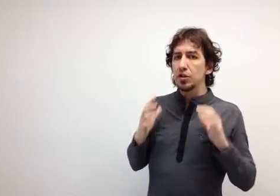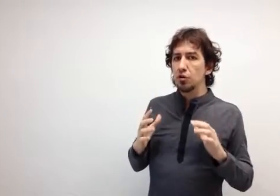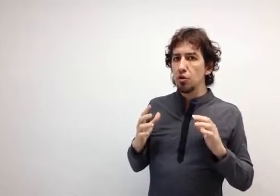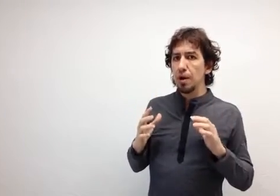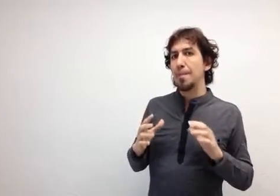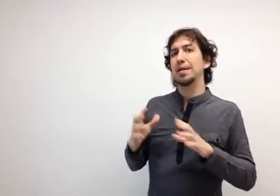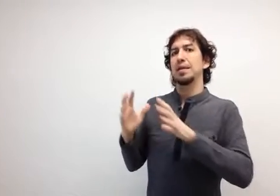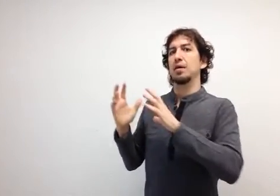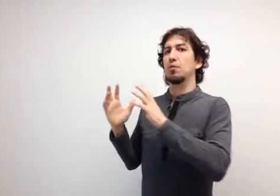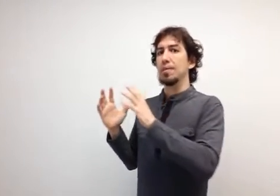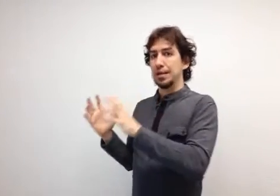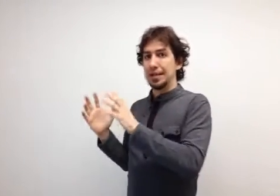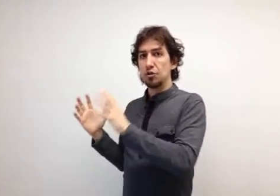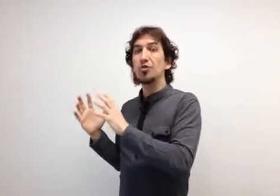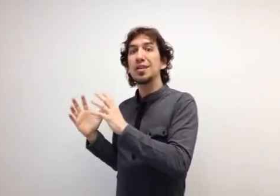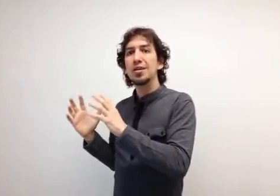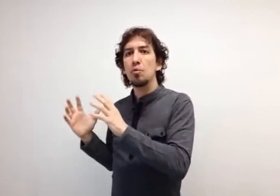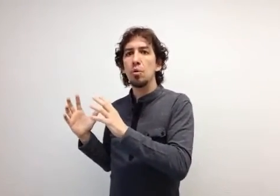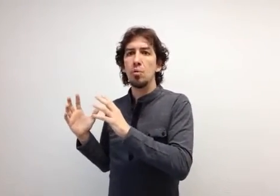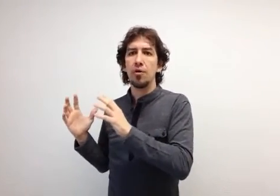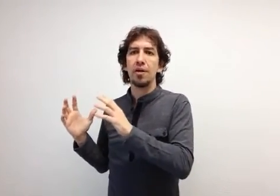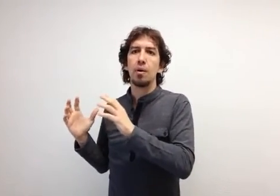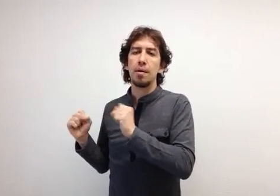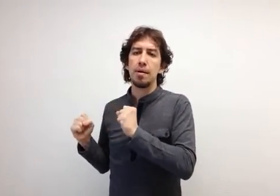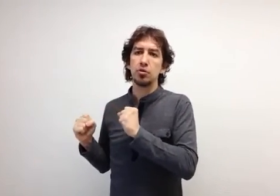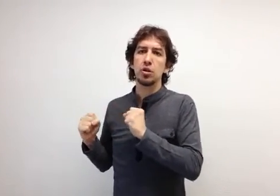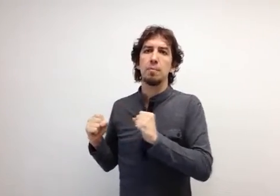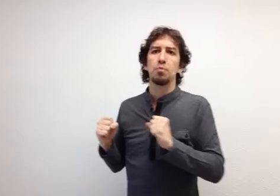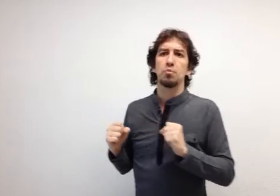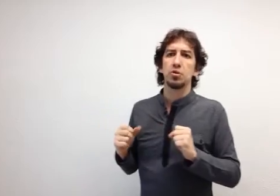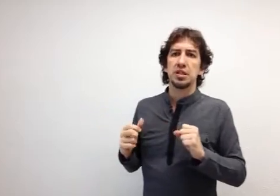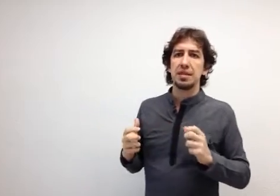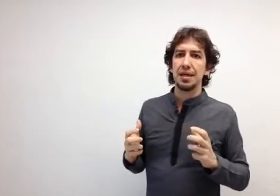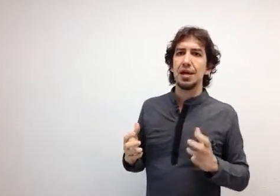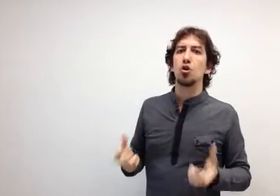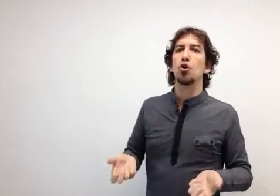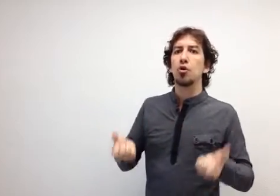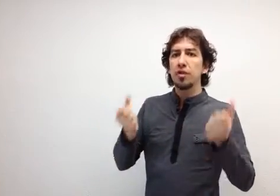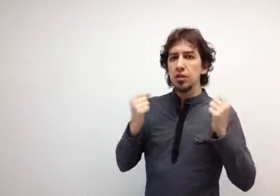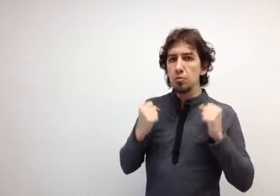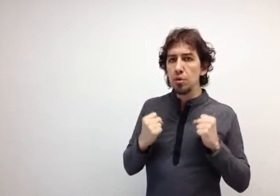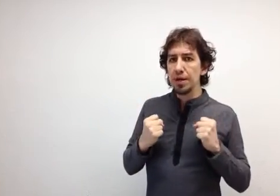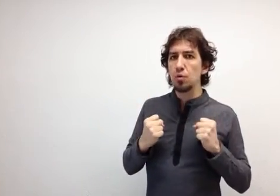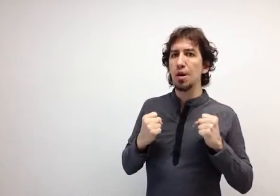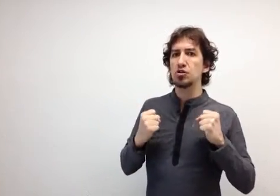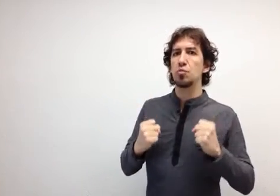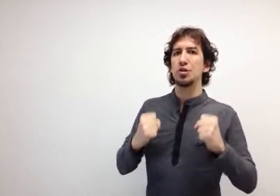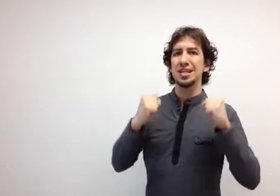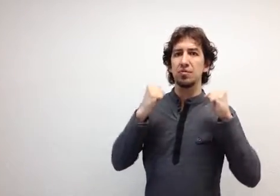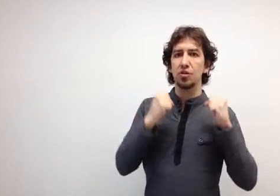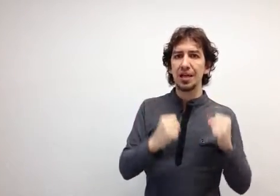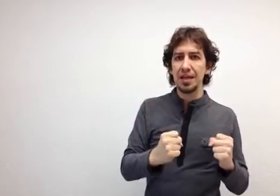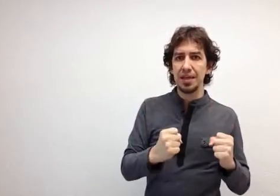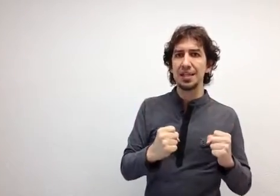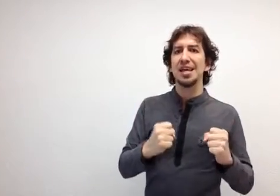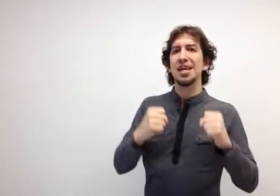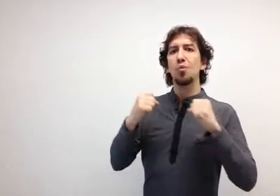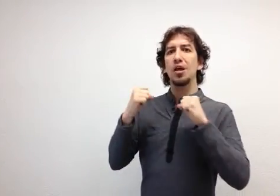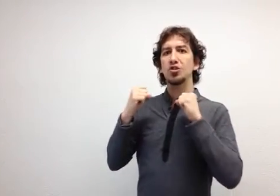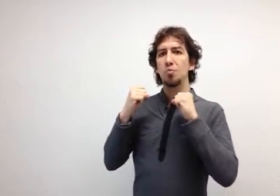todo, aparte de compartir ese contenido muy bueno del cual hablábamos, pues se hace conociendo muy bien cuáles son vuestras fortalezas y cuáles son